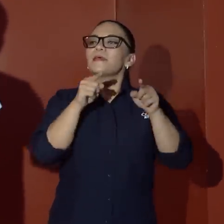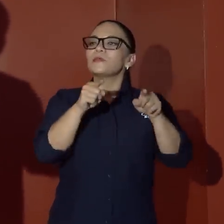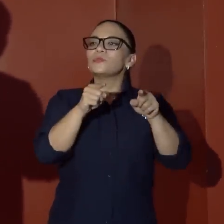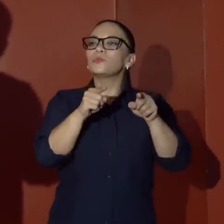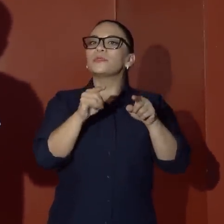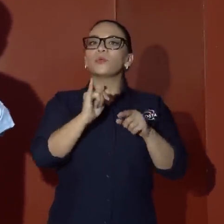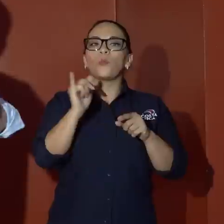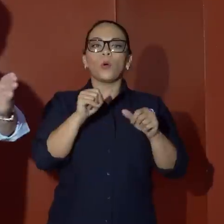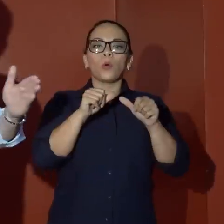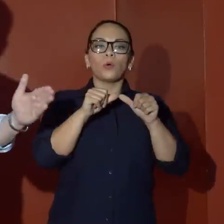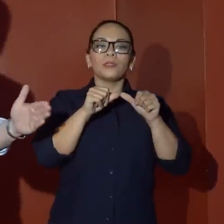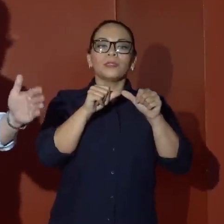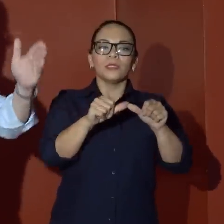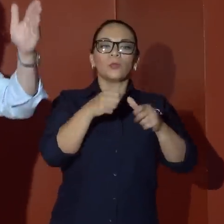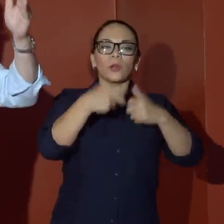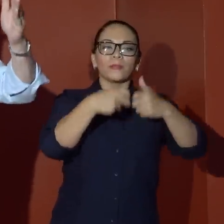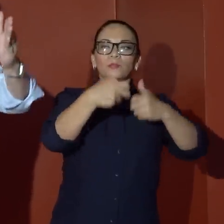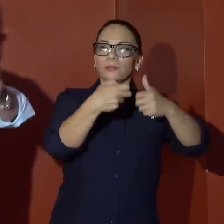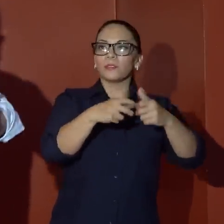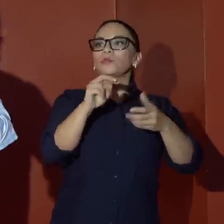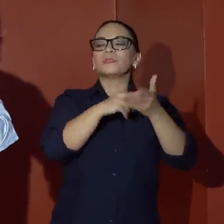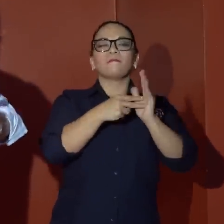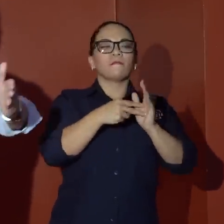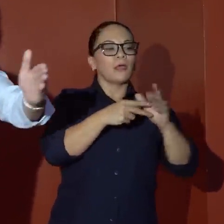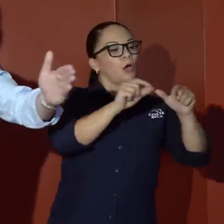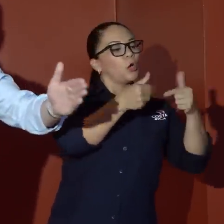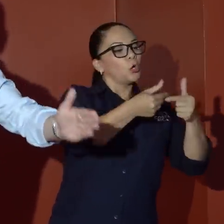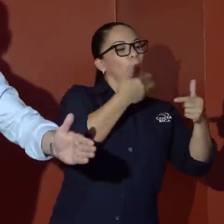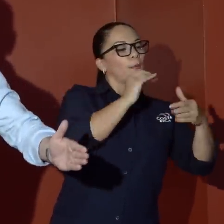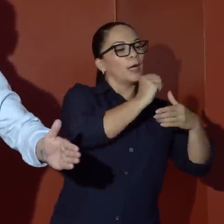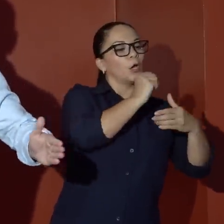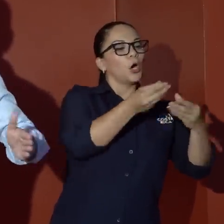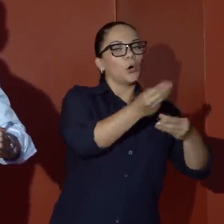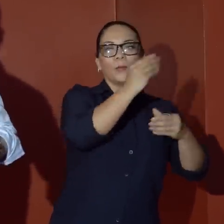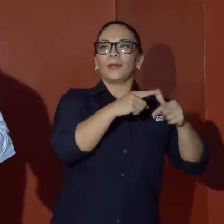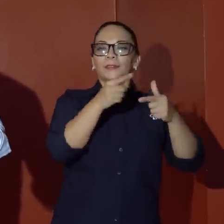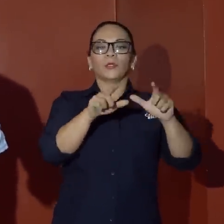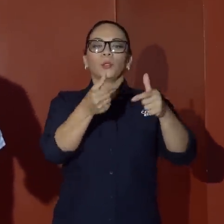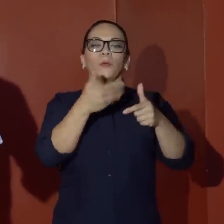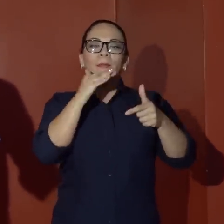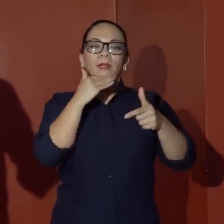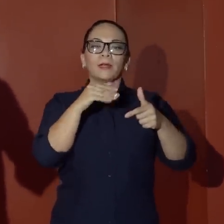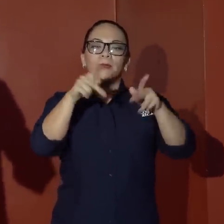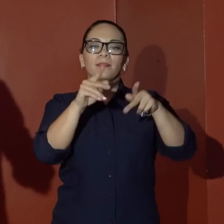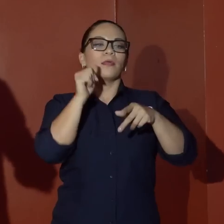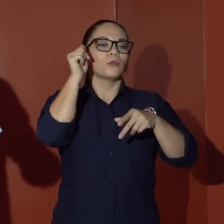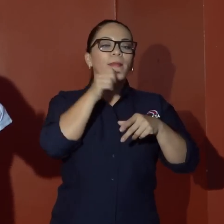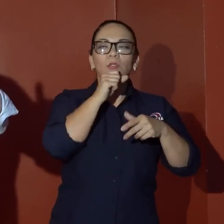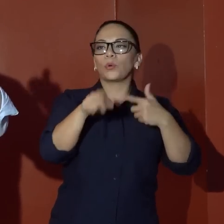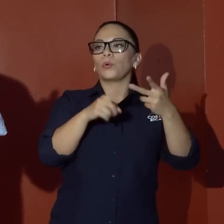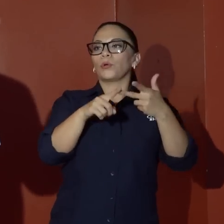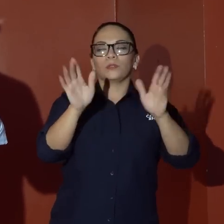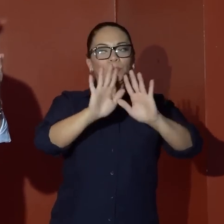un continuo de problema, no es que hay un sicariato para los jóvenes, un sicariato para gente mayor,